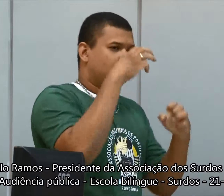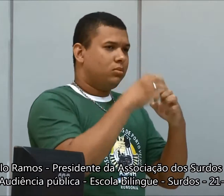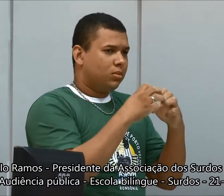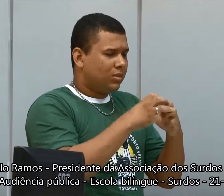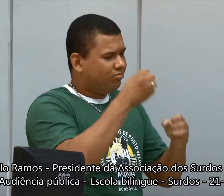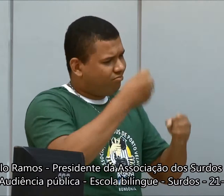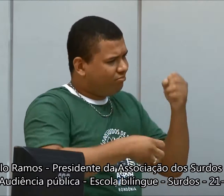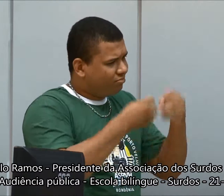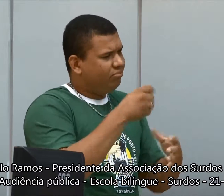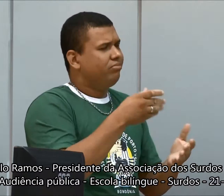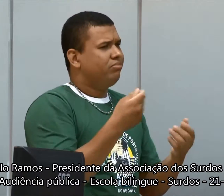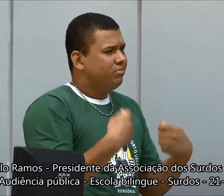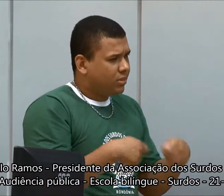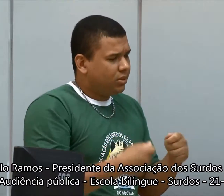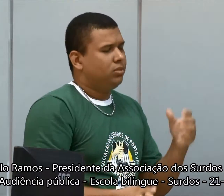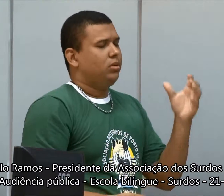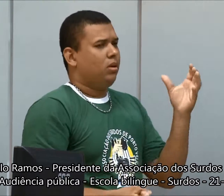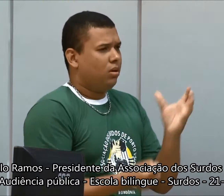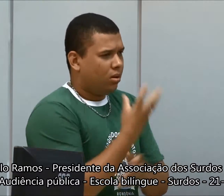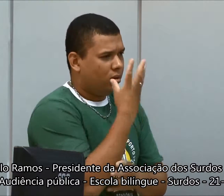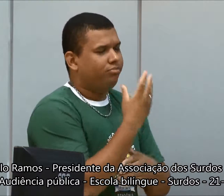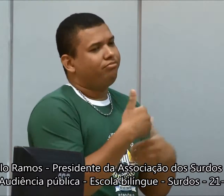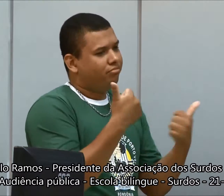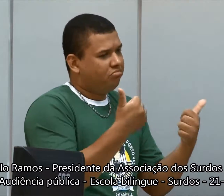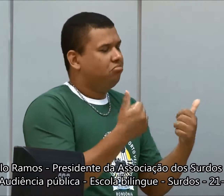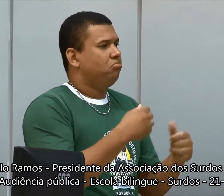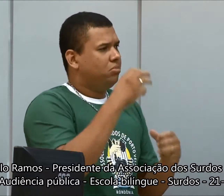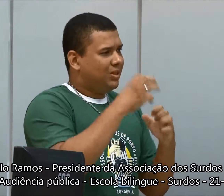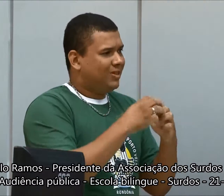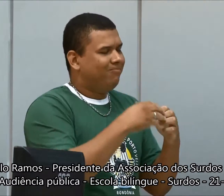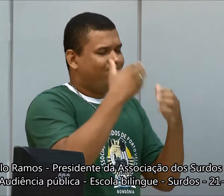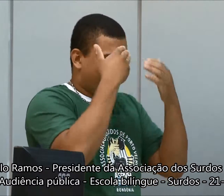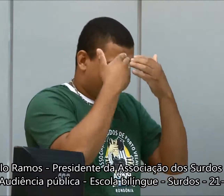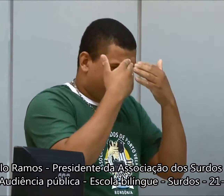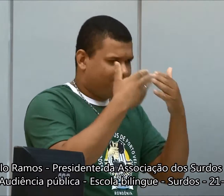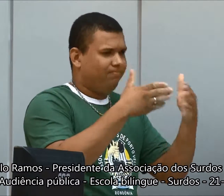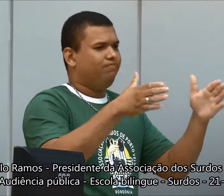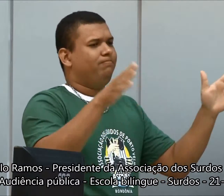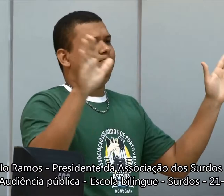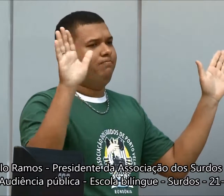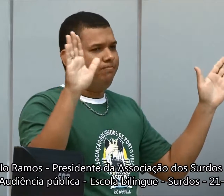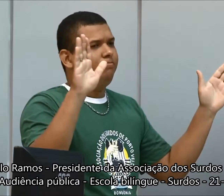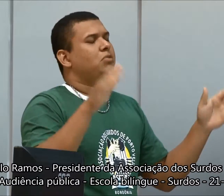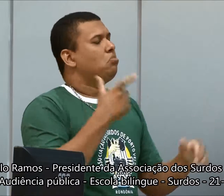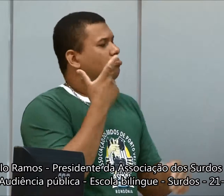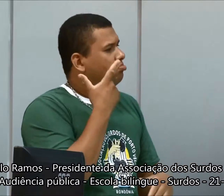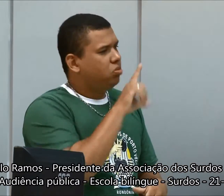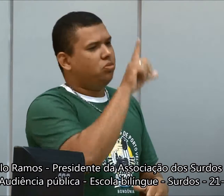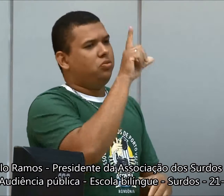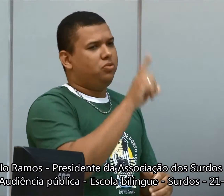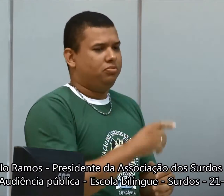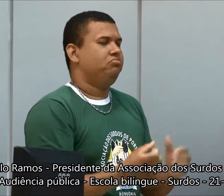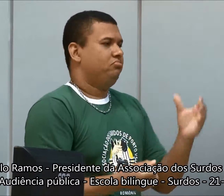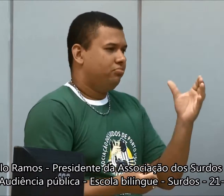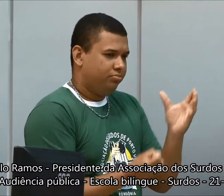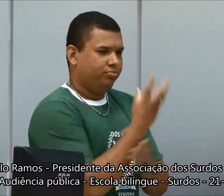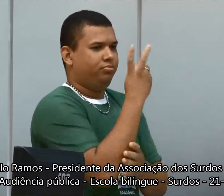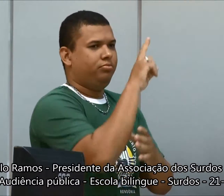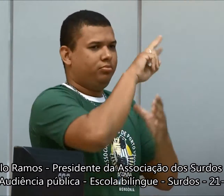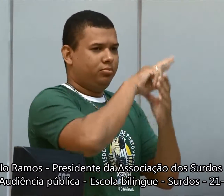junto com o doutor Mauro, prefeito, conseguiram criar a associação. O doutor Mauro, ele conseguiu ter uma consciência de dizer, não,